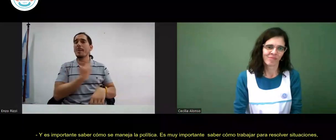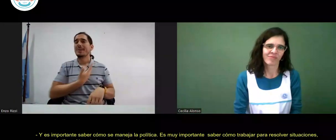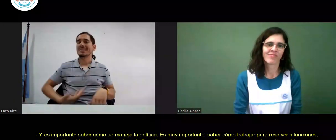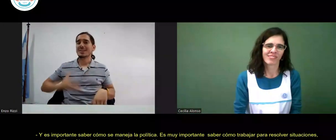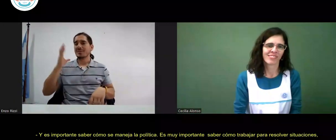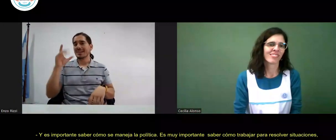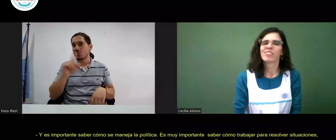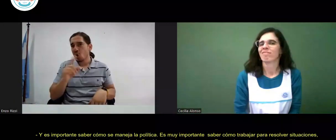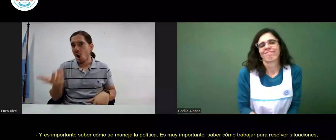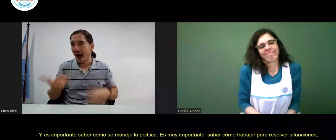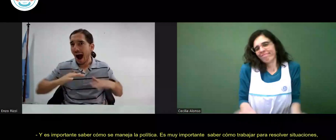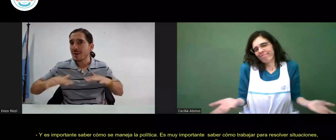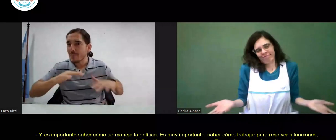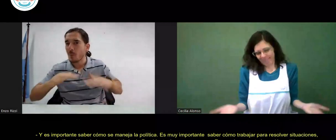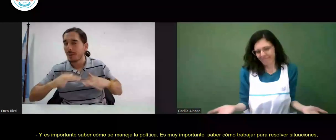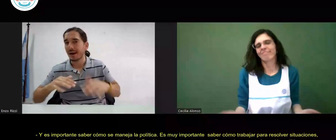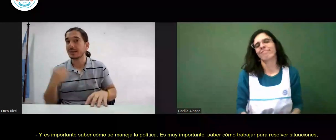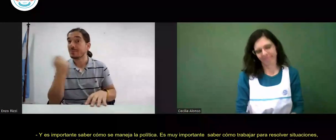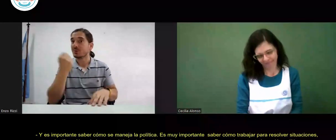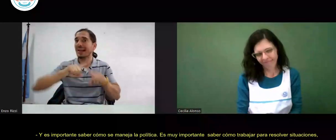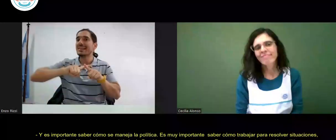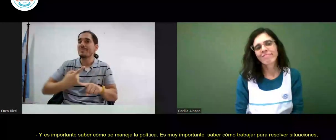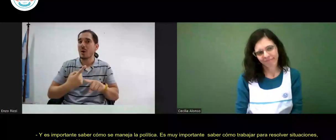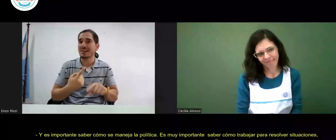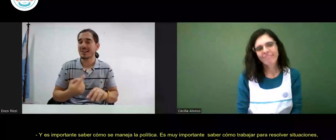moverse. Es muy importante la acción política.